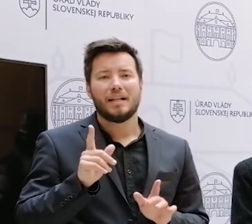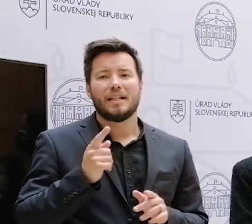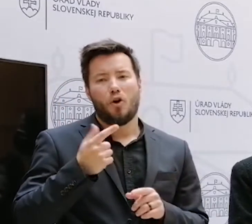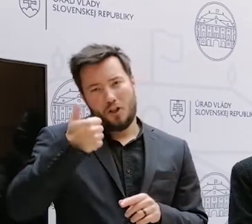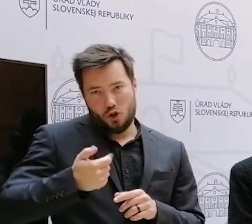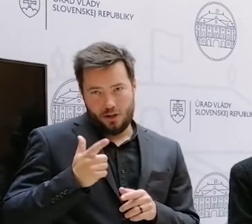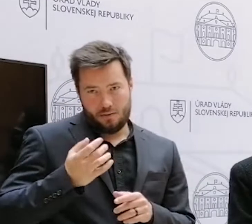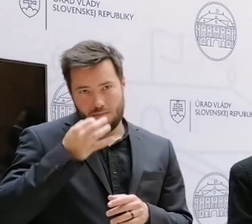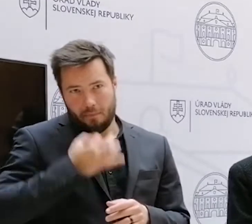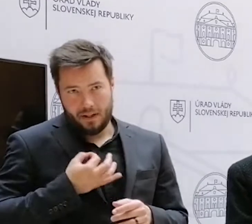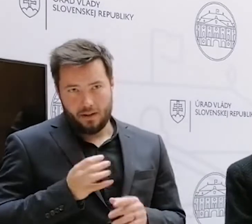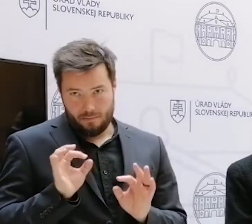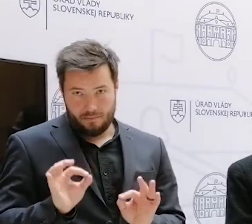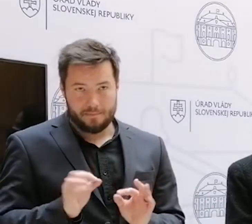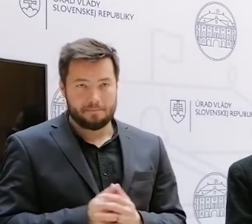Nech sa páči.